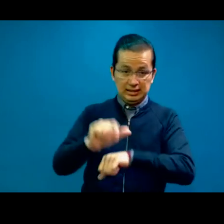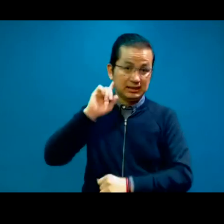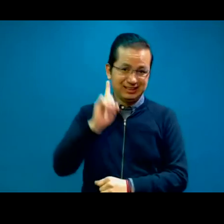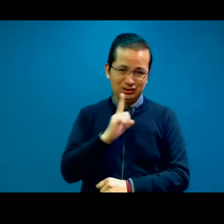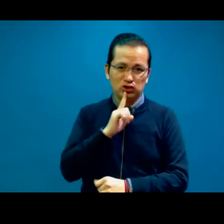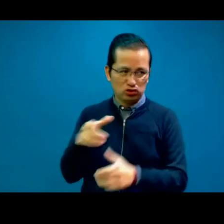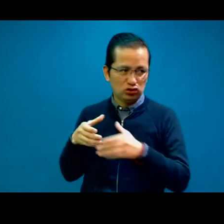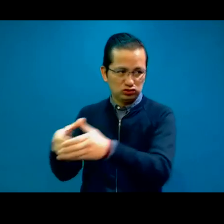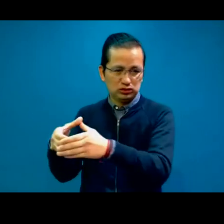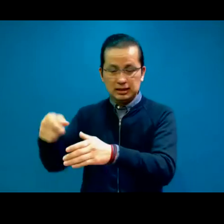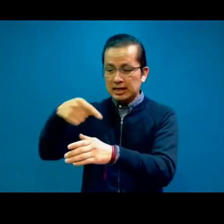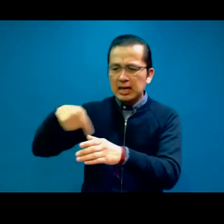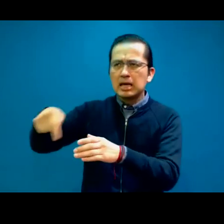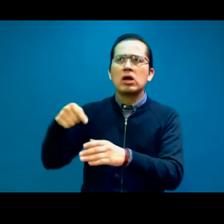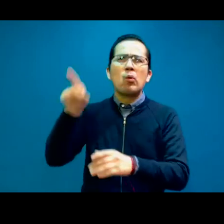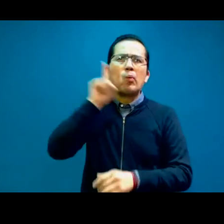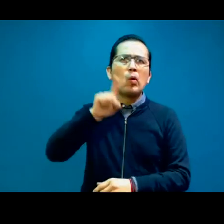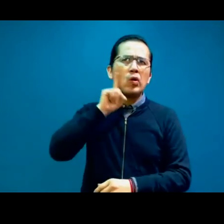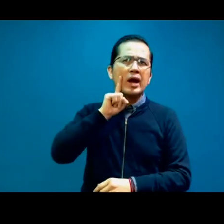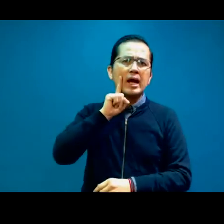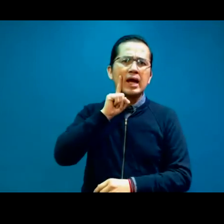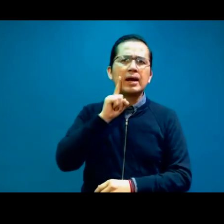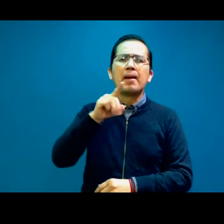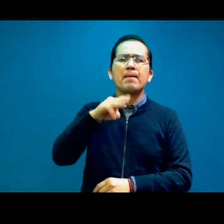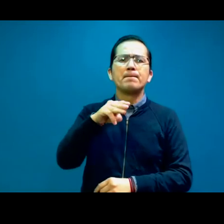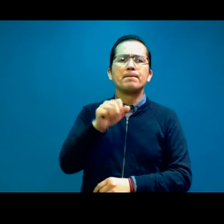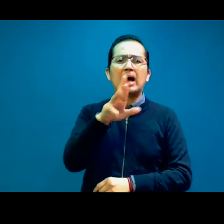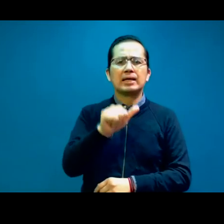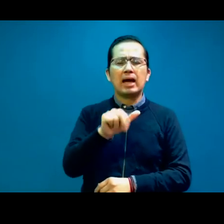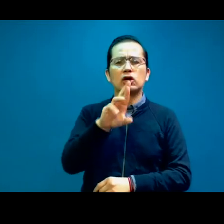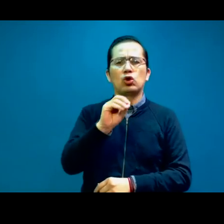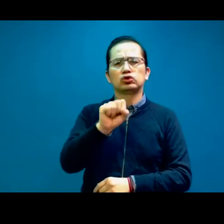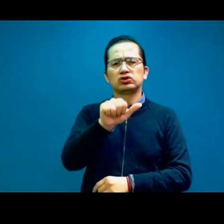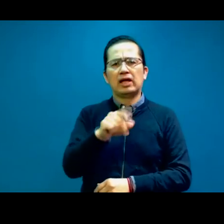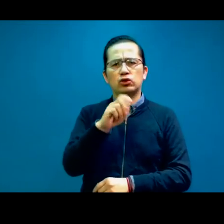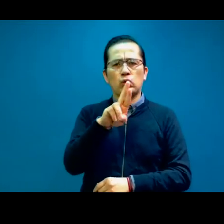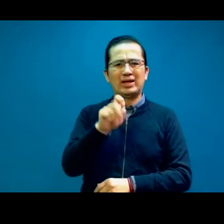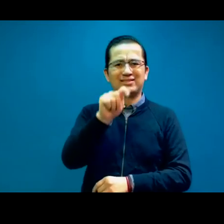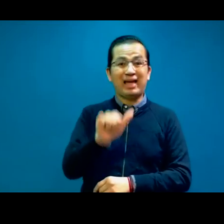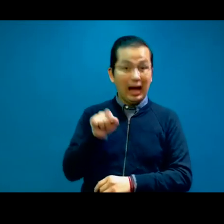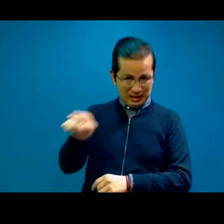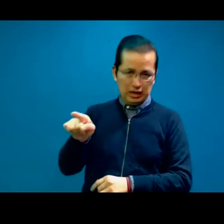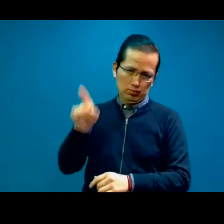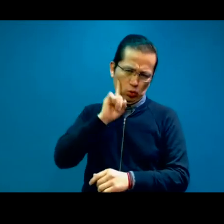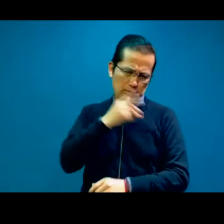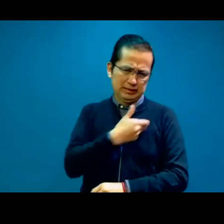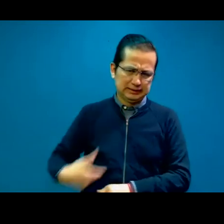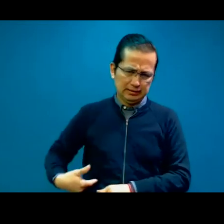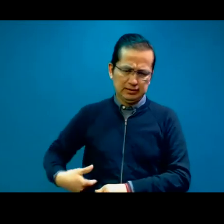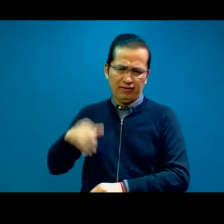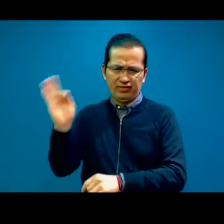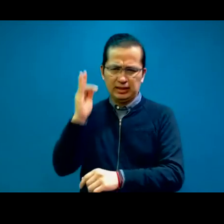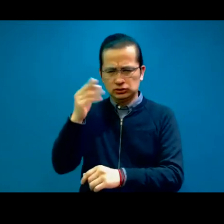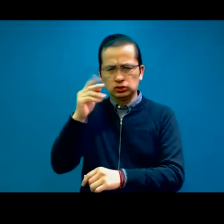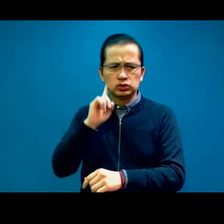María Rosa Dueta, se habilitó un espacio para formar intérpretes y eso llevó a conformar